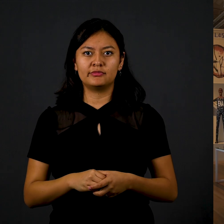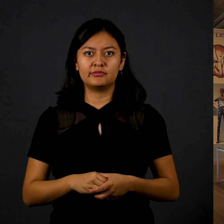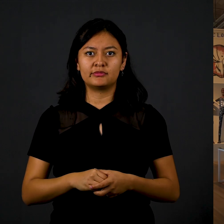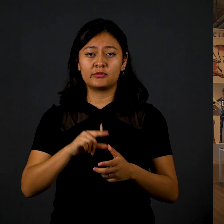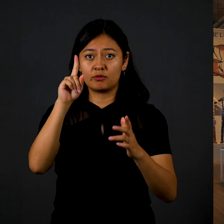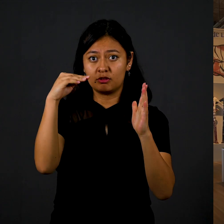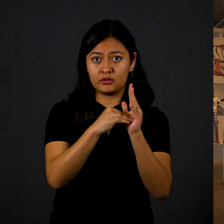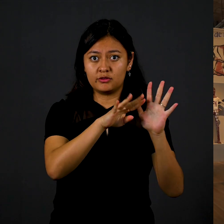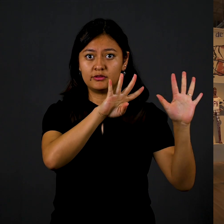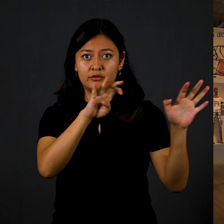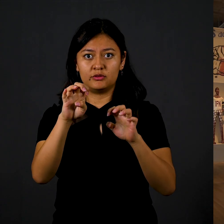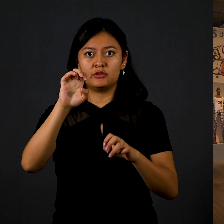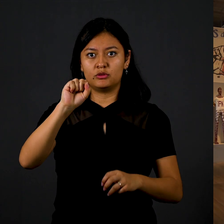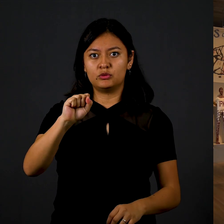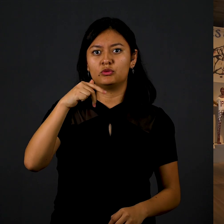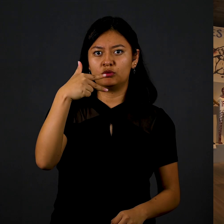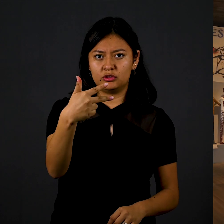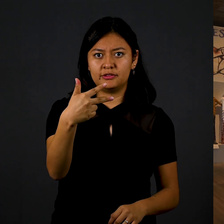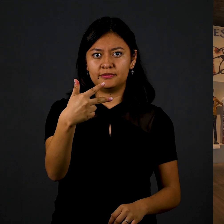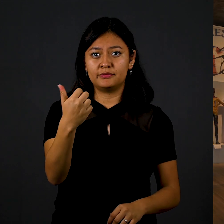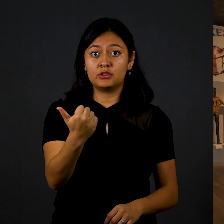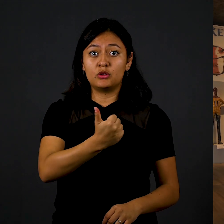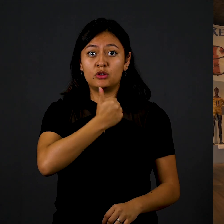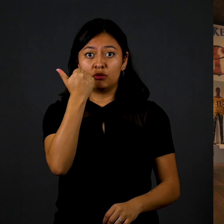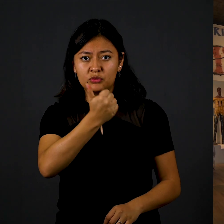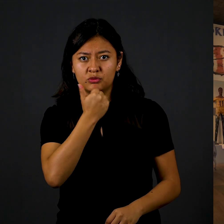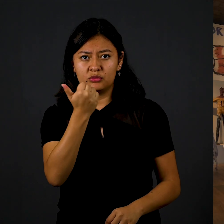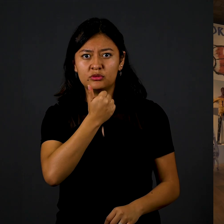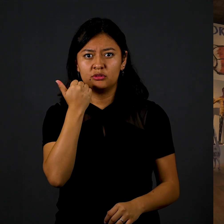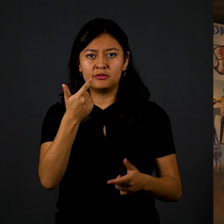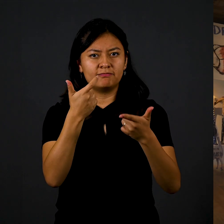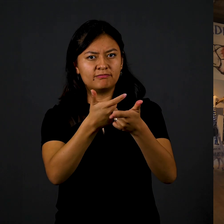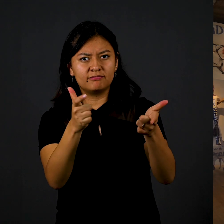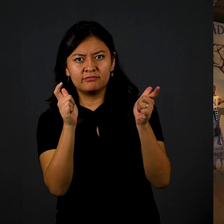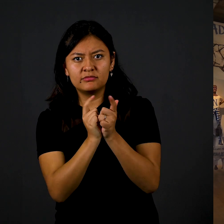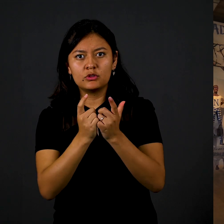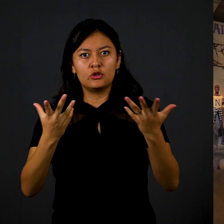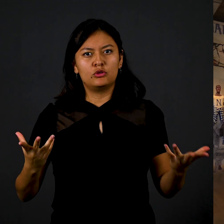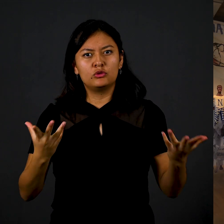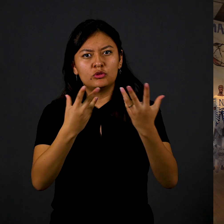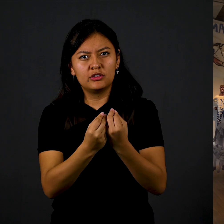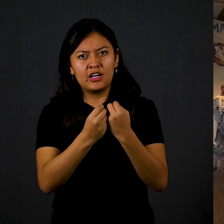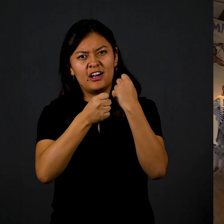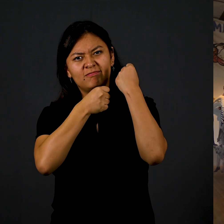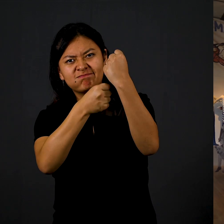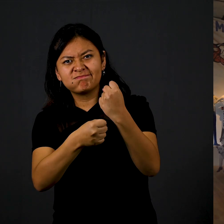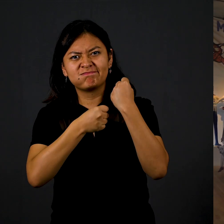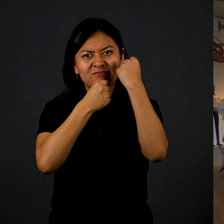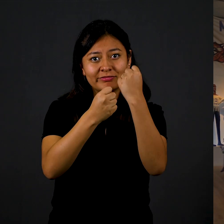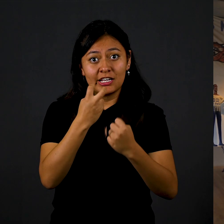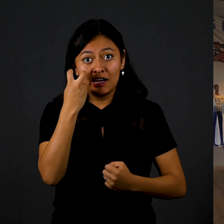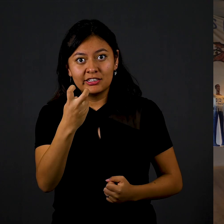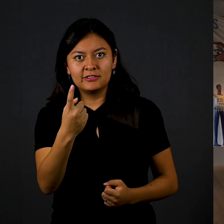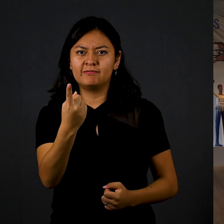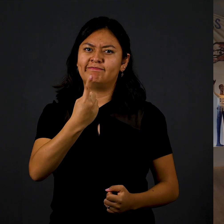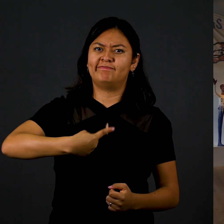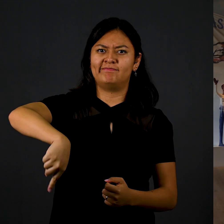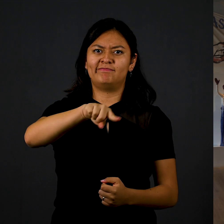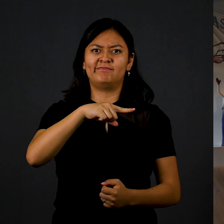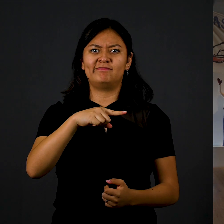En resumen, el movimiento estudiantil del 68 es una pieza importante de lo que hoy conocemos como parte de